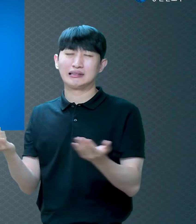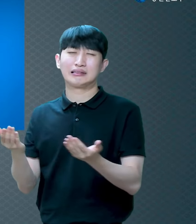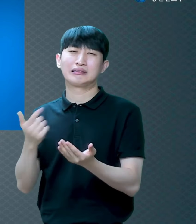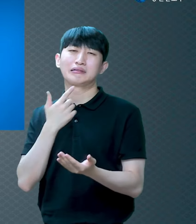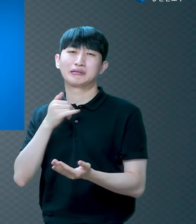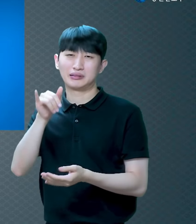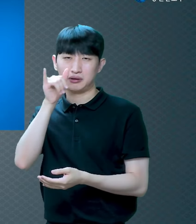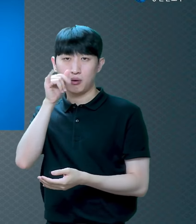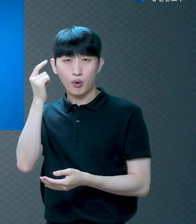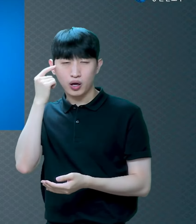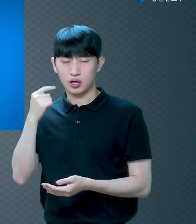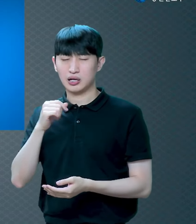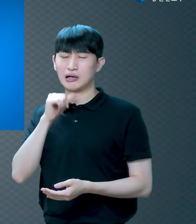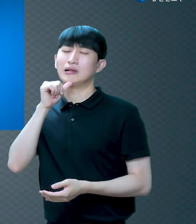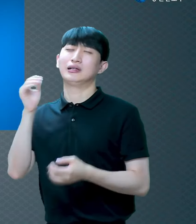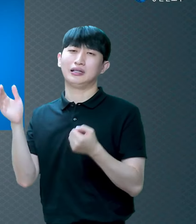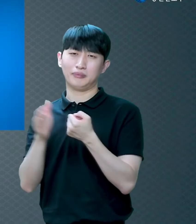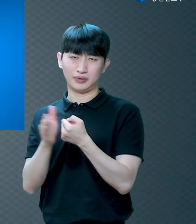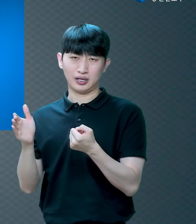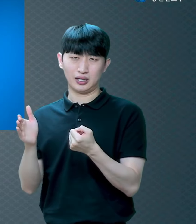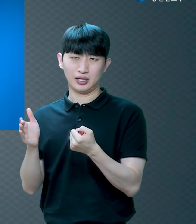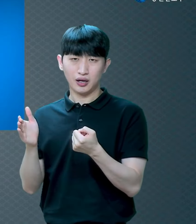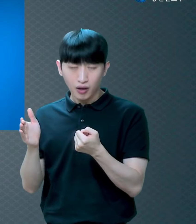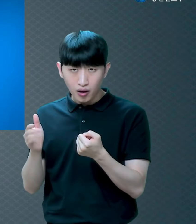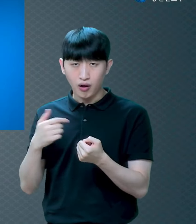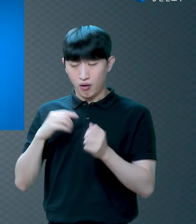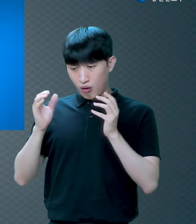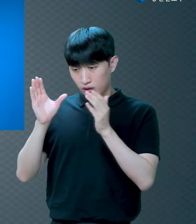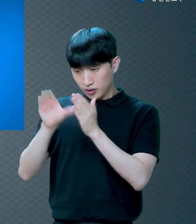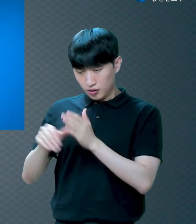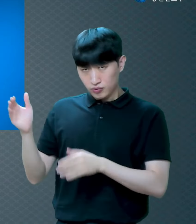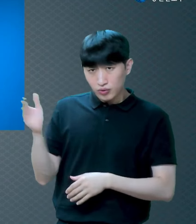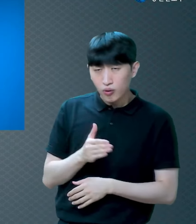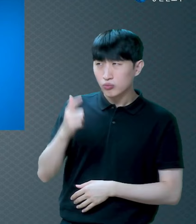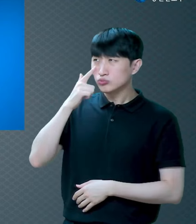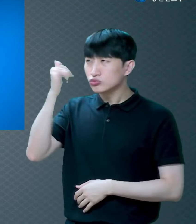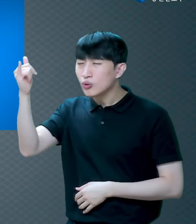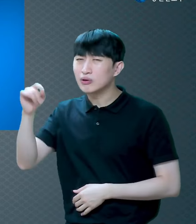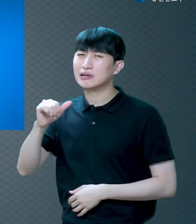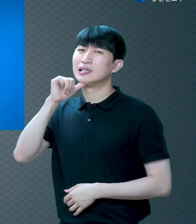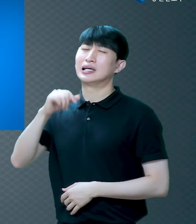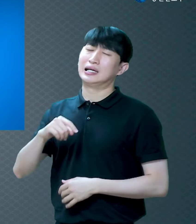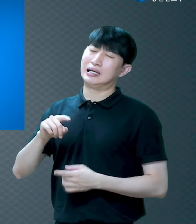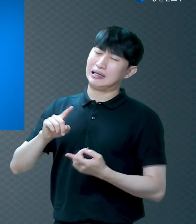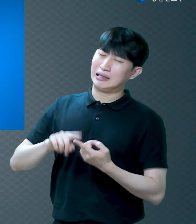마음이 완전히 달라졌어요 마음 자체가